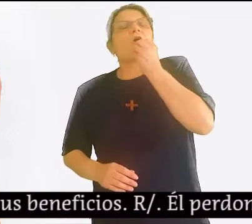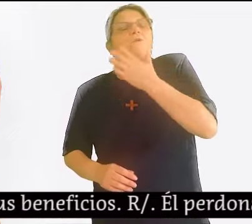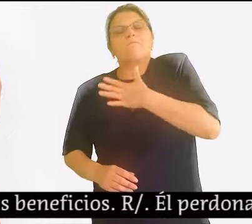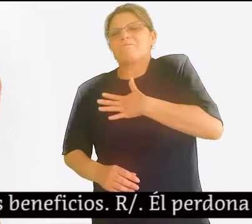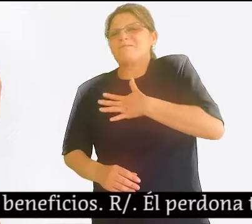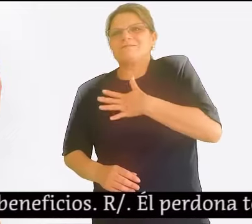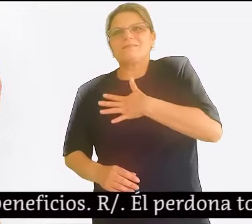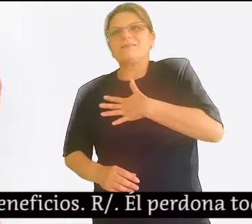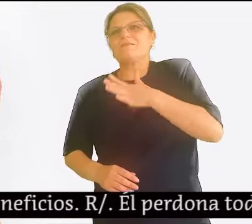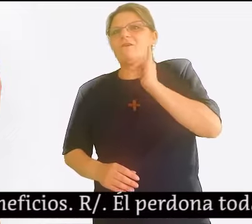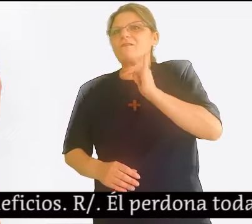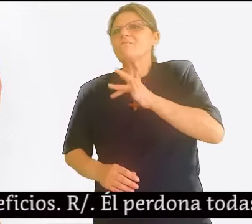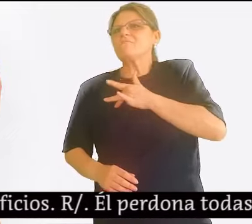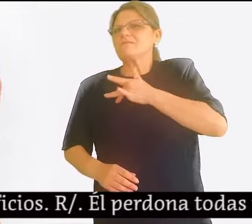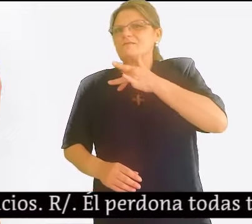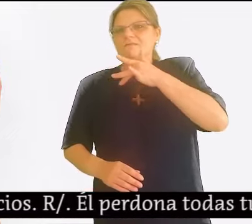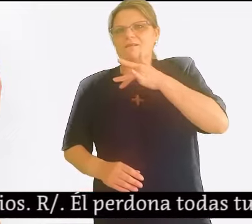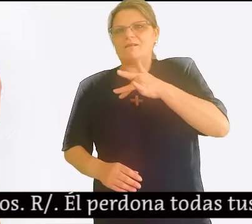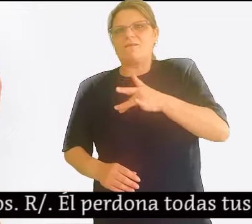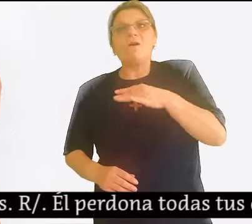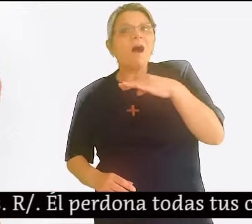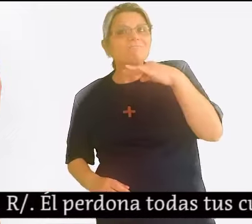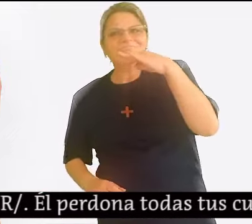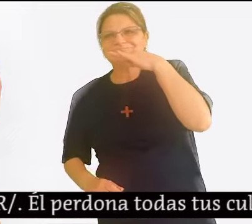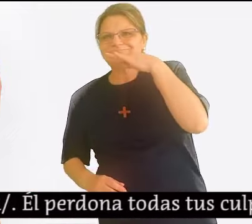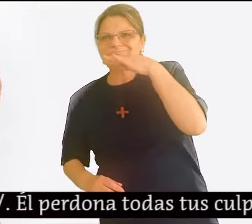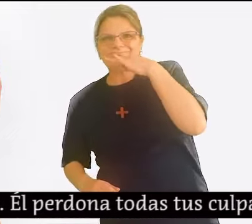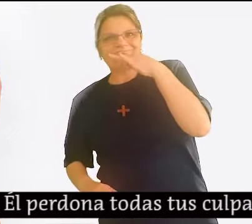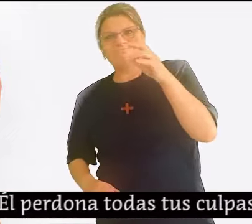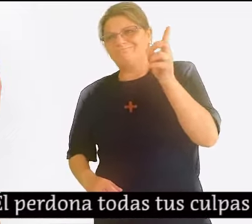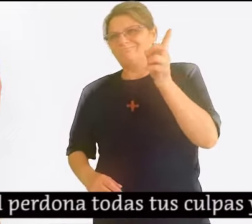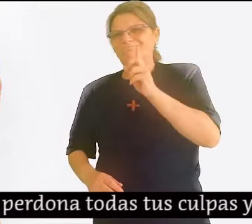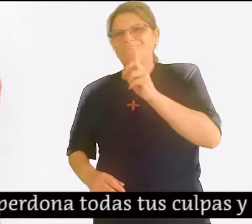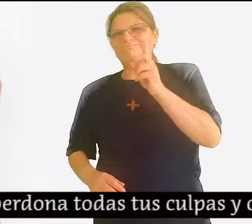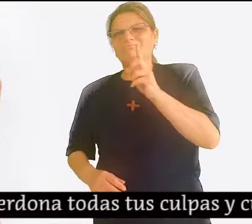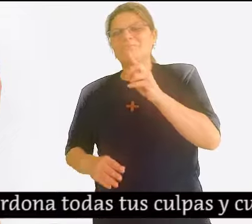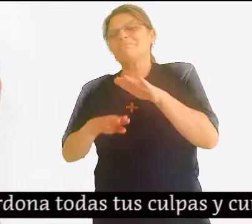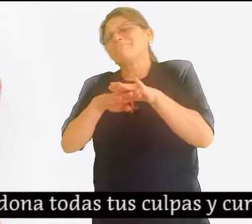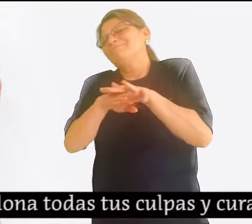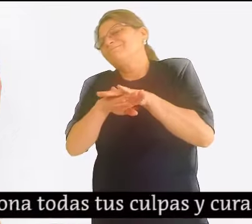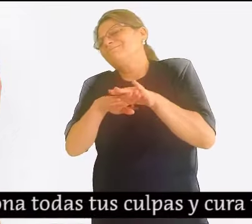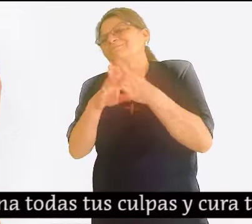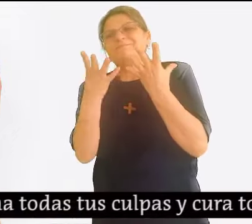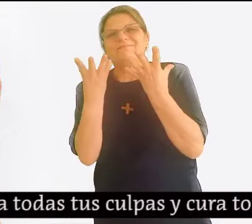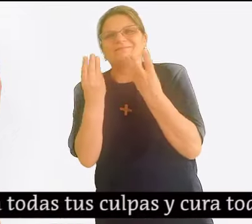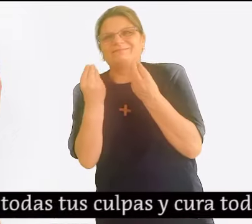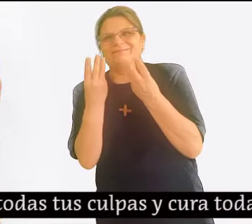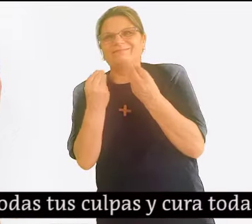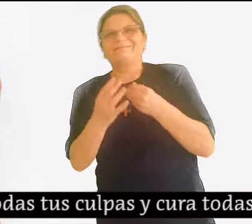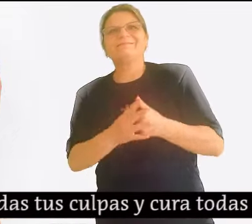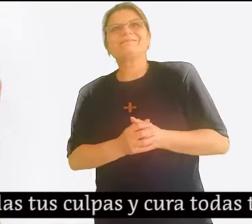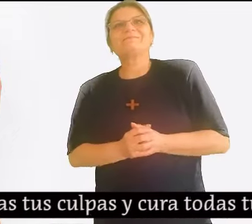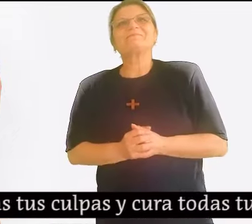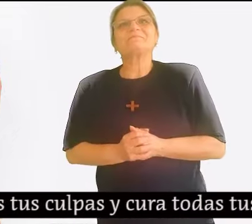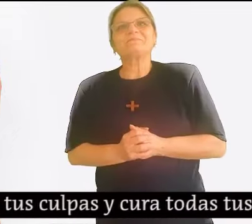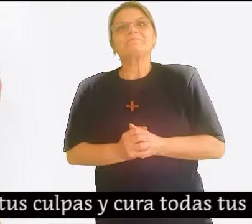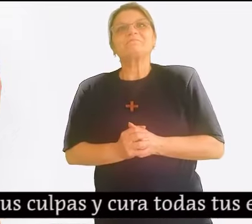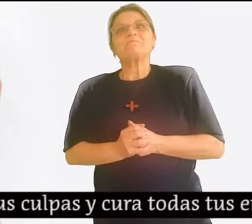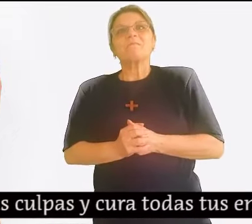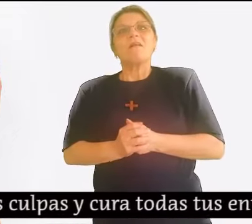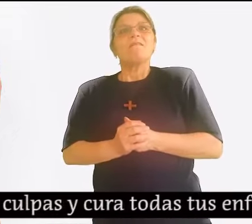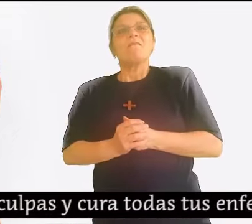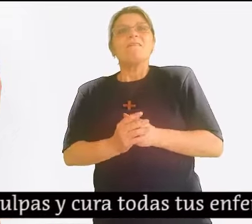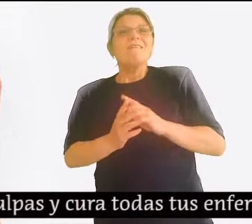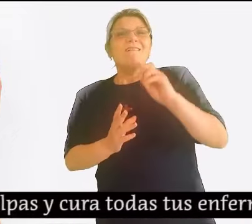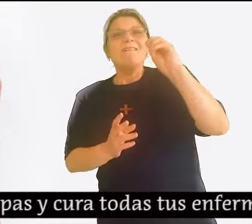Bendice alma mía al Señor y todo mi ser a su santo nombre. Bendice alma mía al Señor